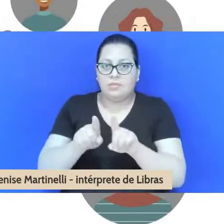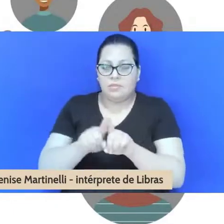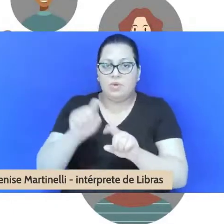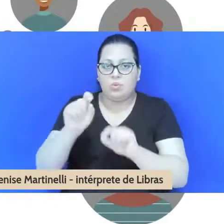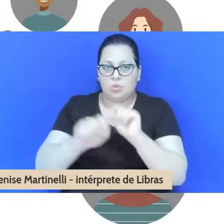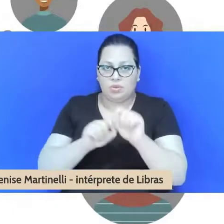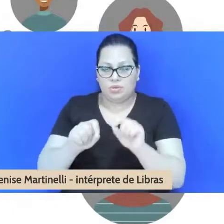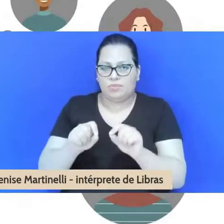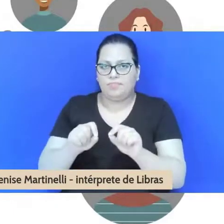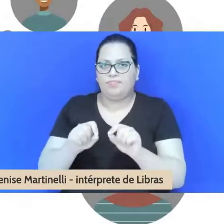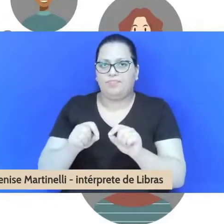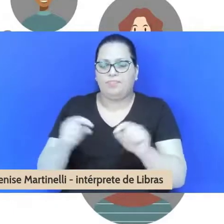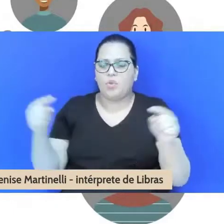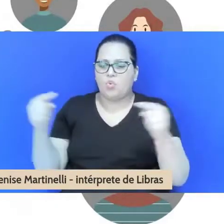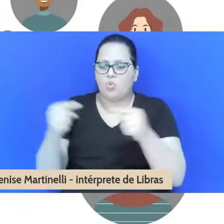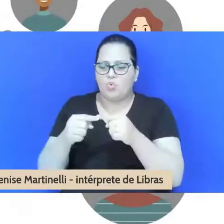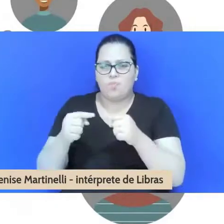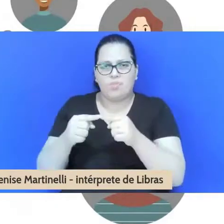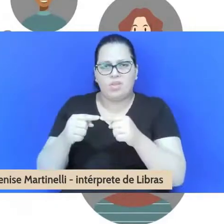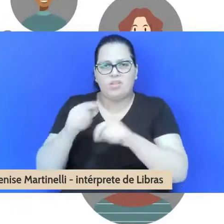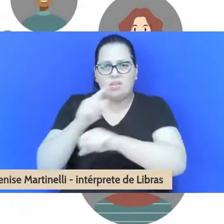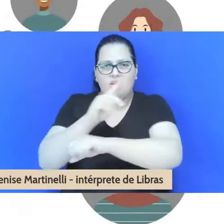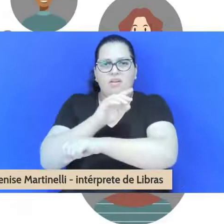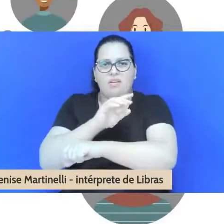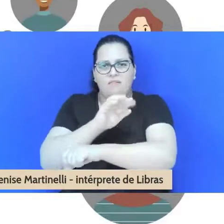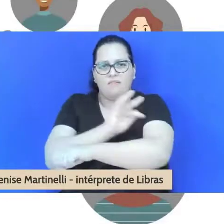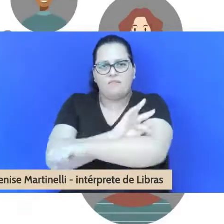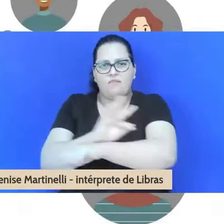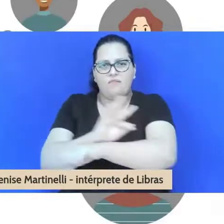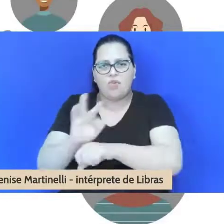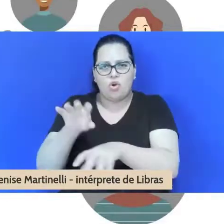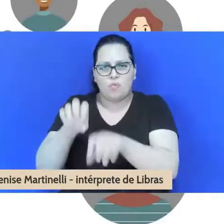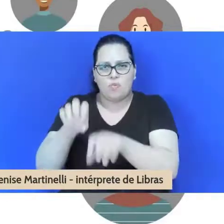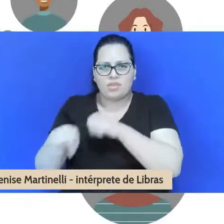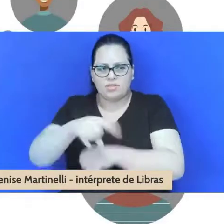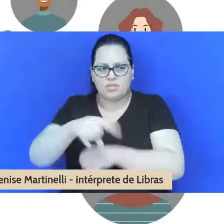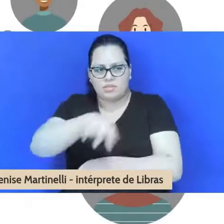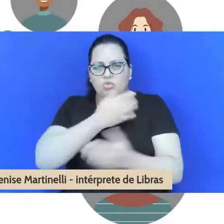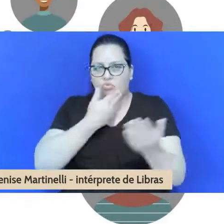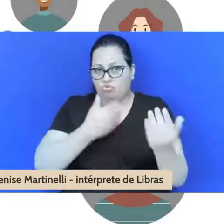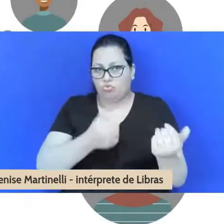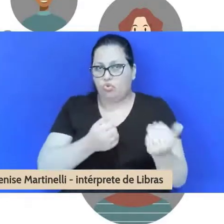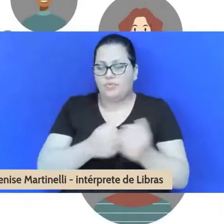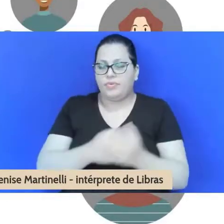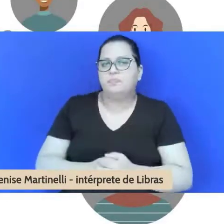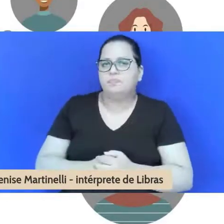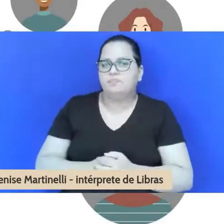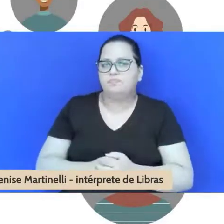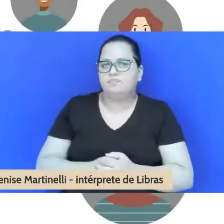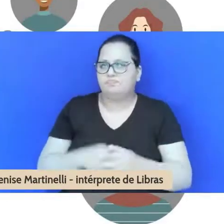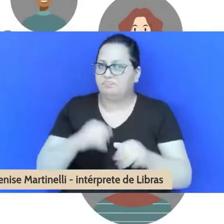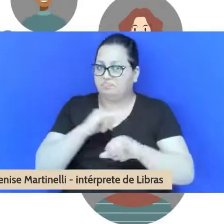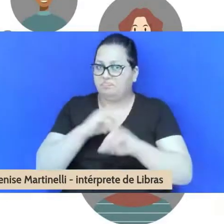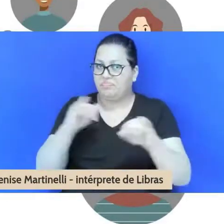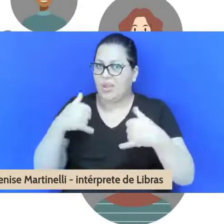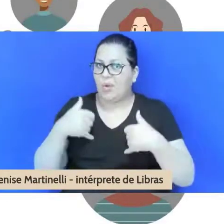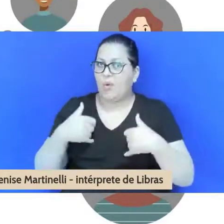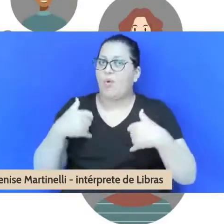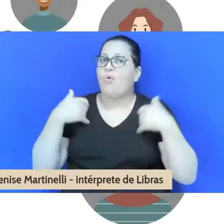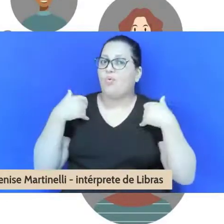podemos dizer realmente, com certo orgulho, que nós formamos lideranças.